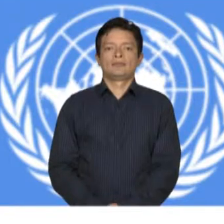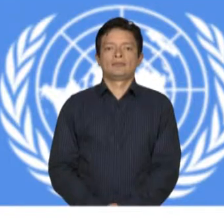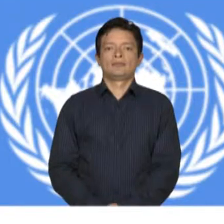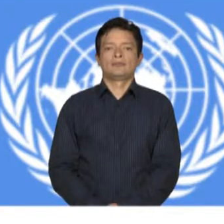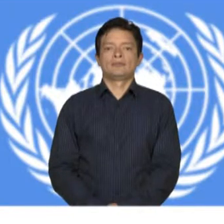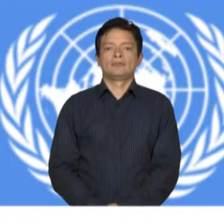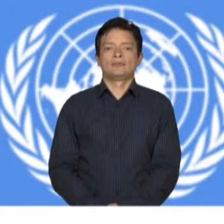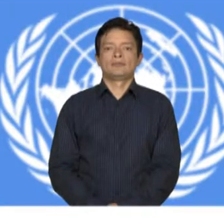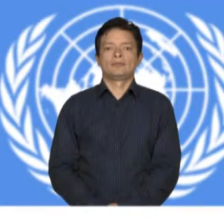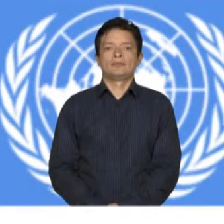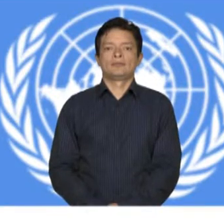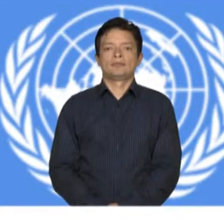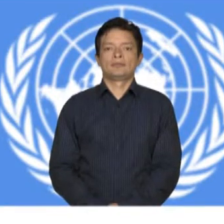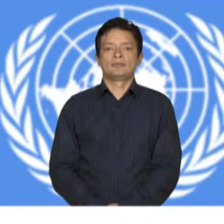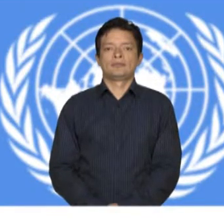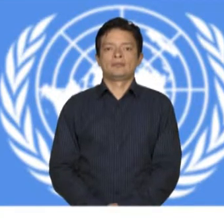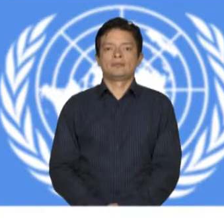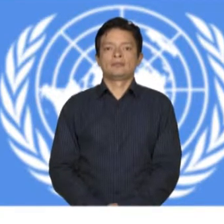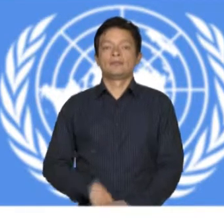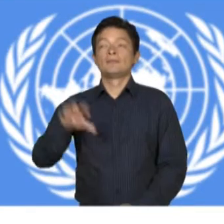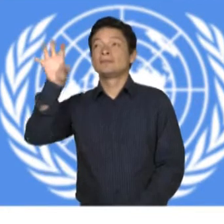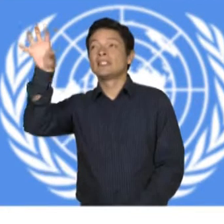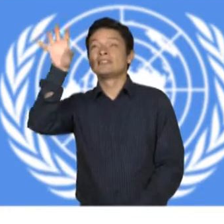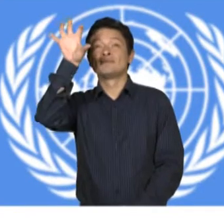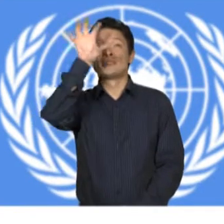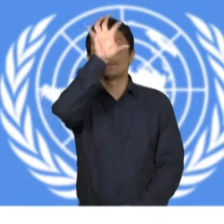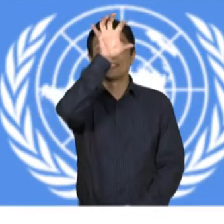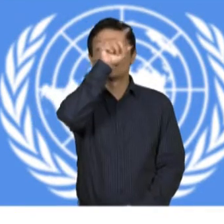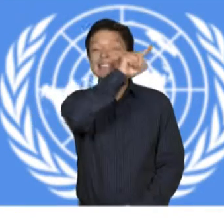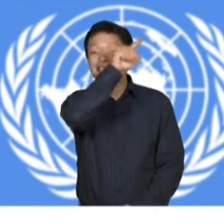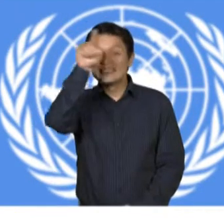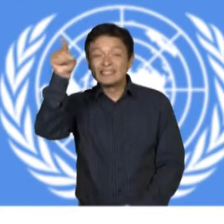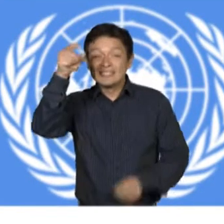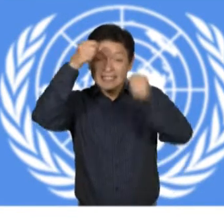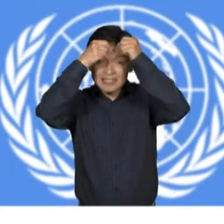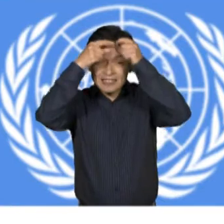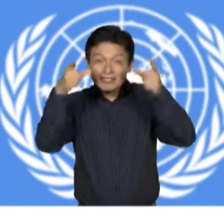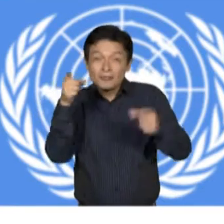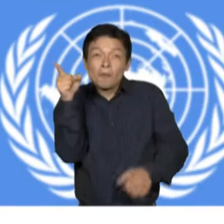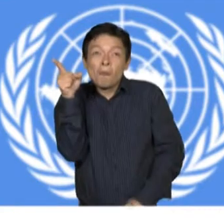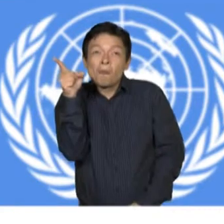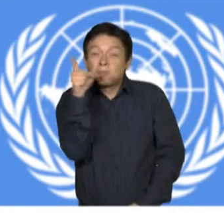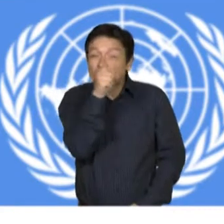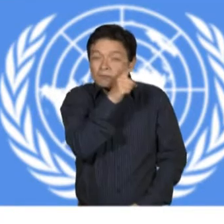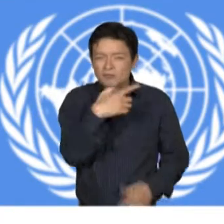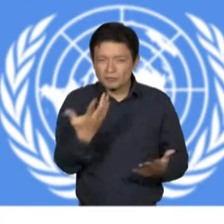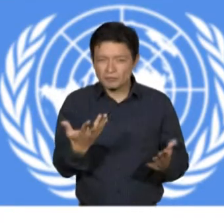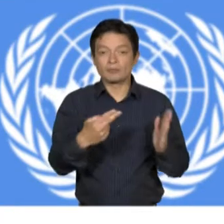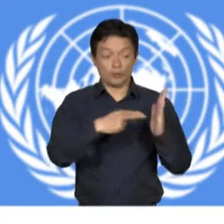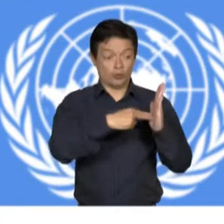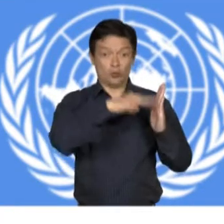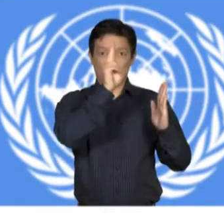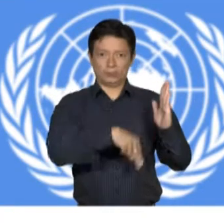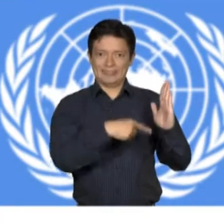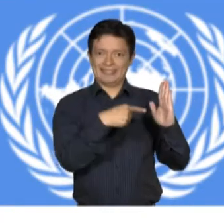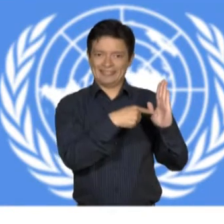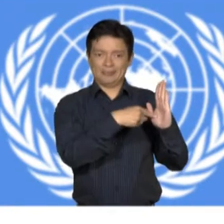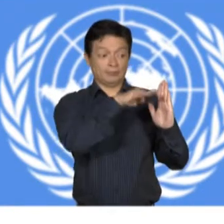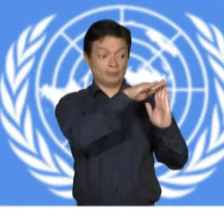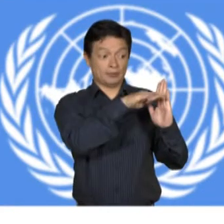Artículo 8. Toma de conciencia. Primero. Los Estados partes se comprometen a adoptar medidas